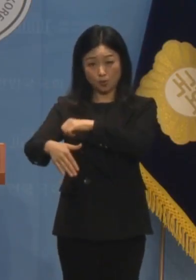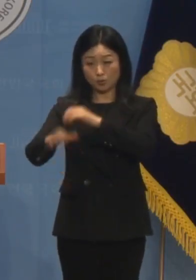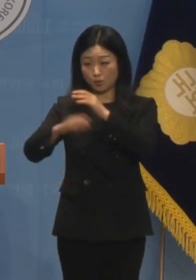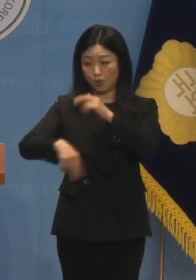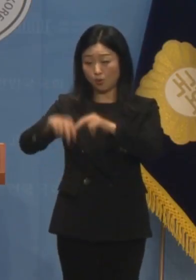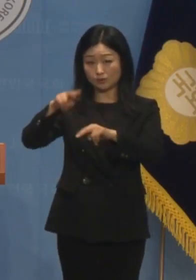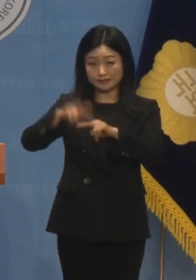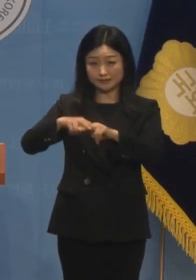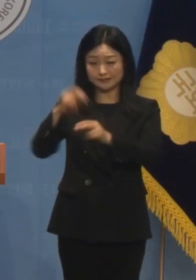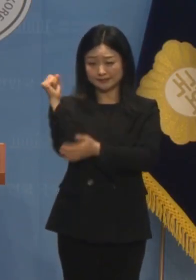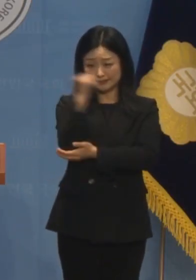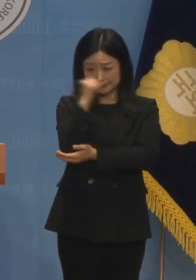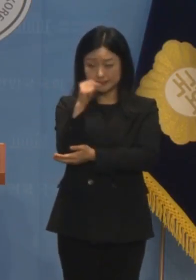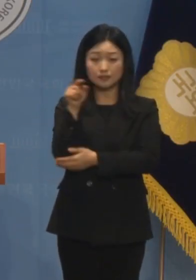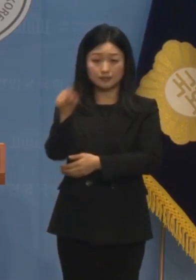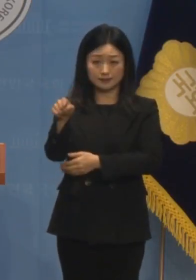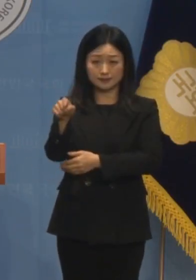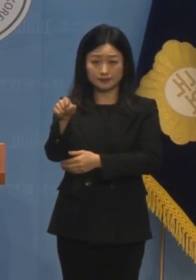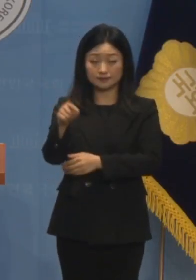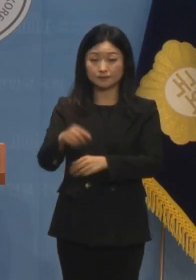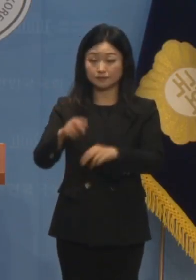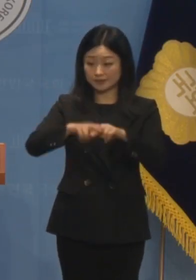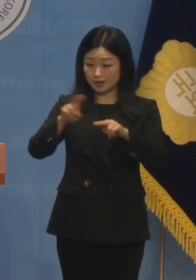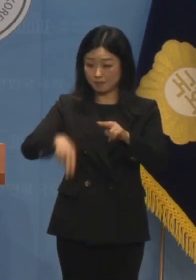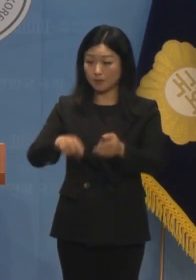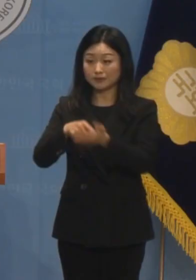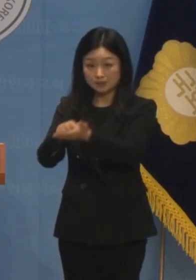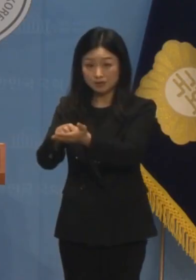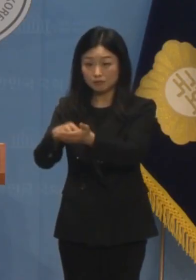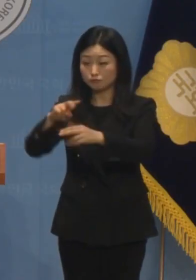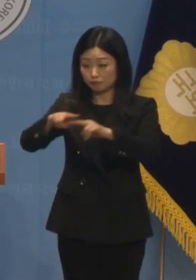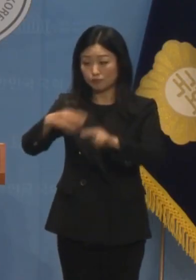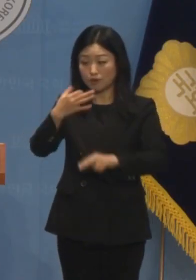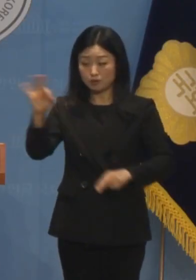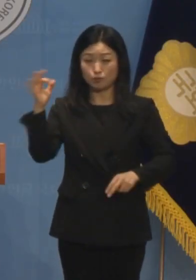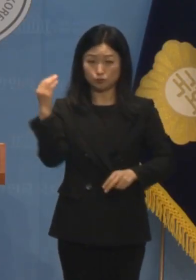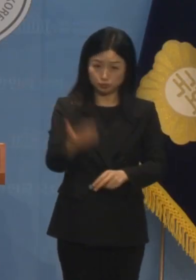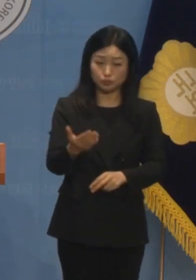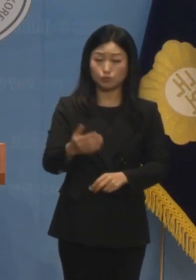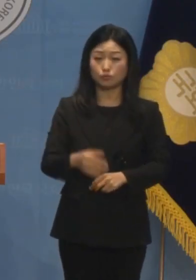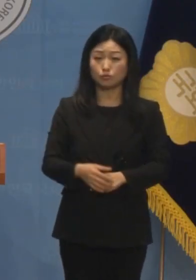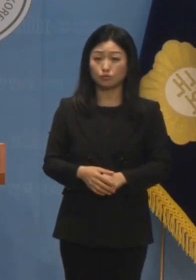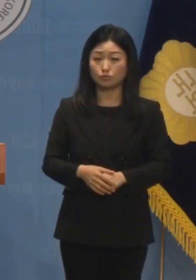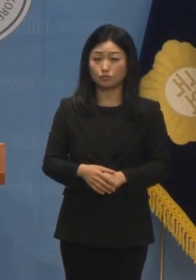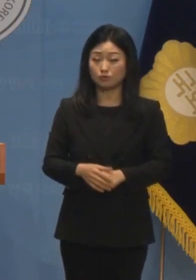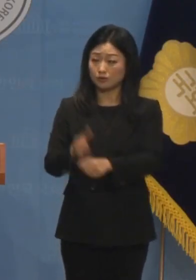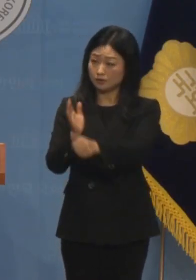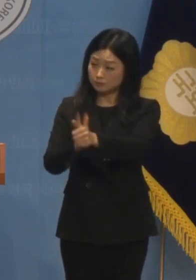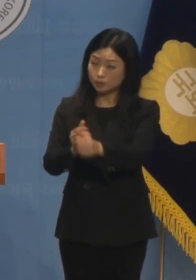회의에 해당합니다. 사표를 수리하지 않으면 징계를 해야 합니다.